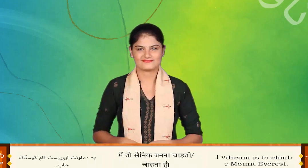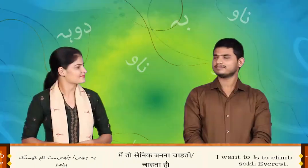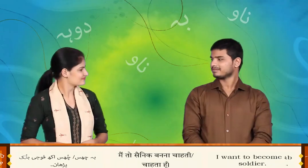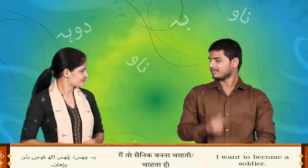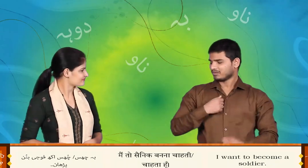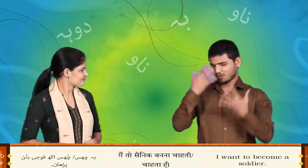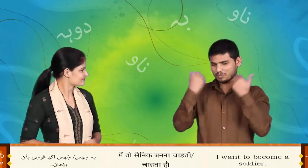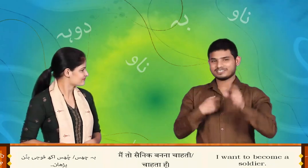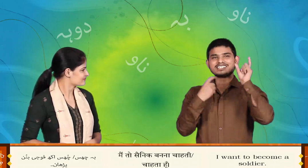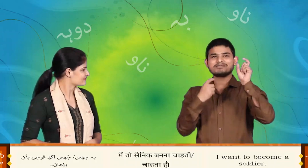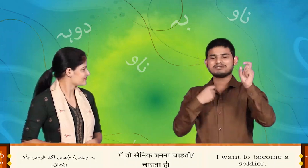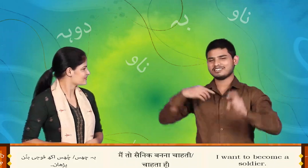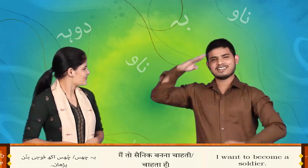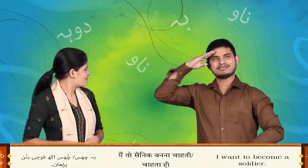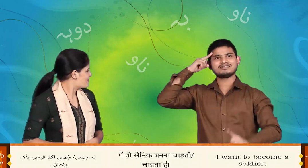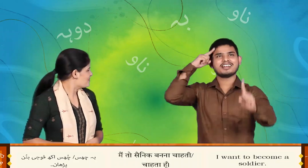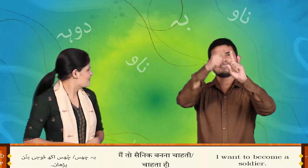बच्छुस अक फोजी बनून यसान